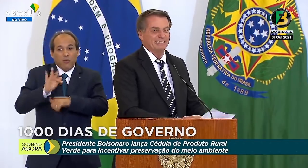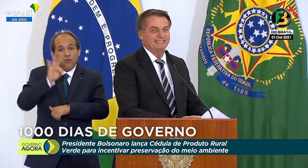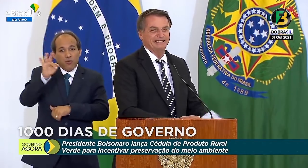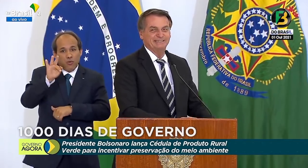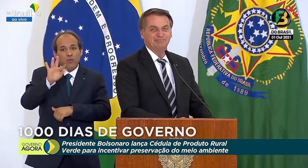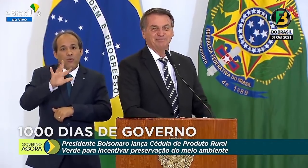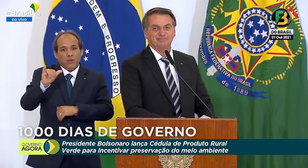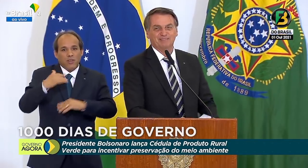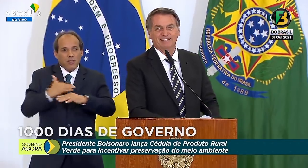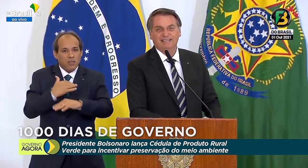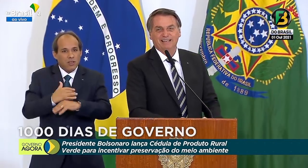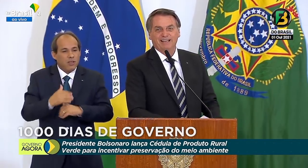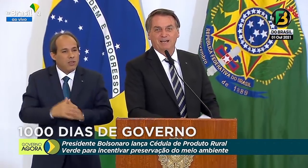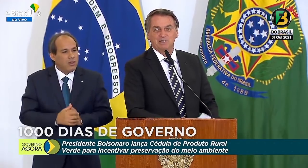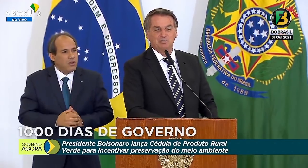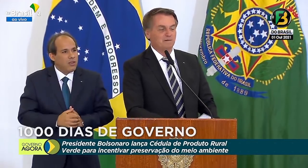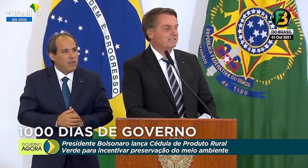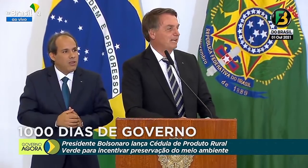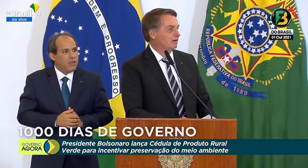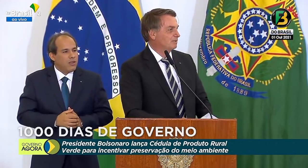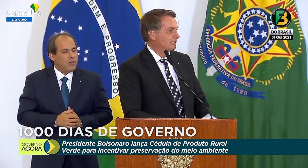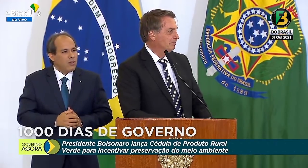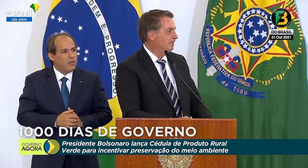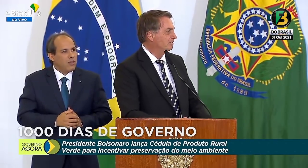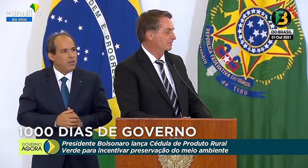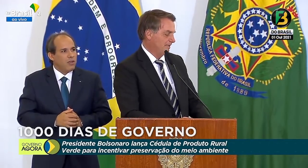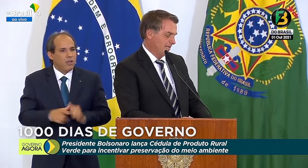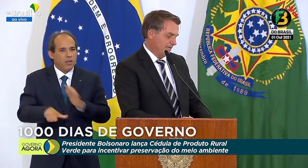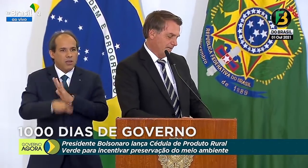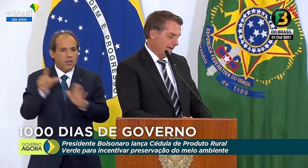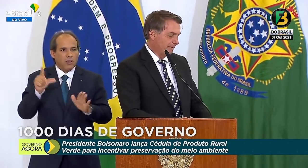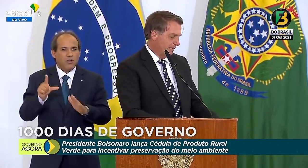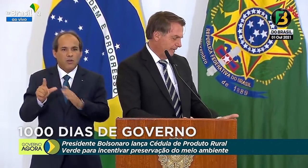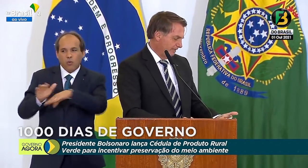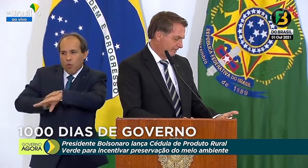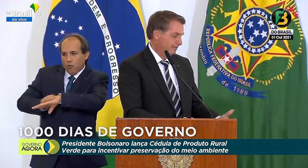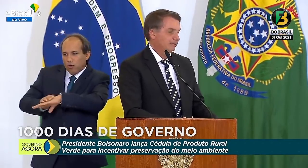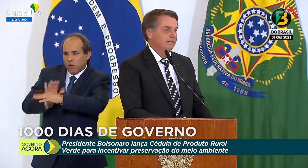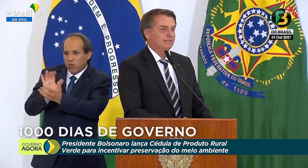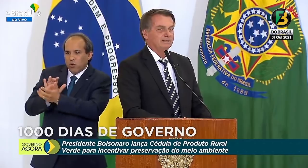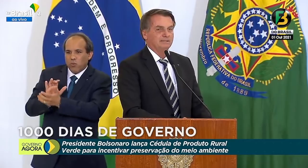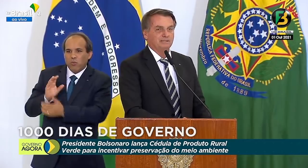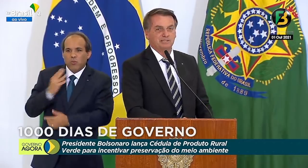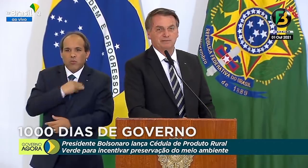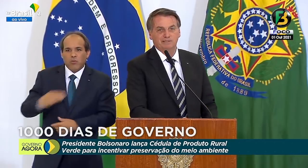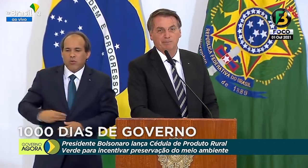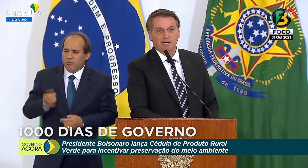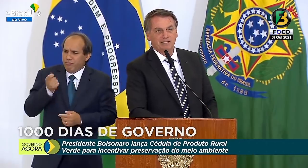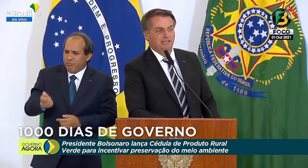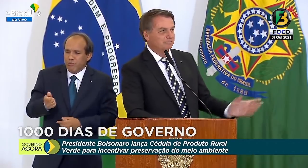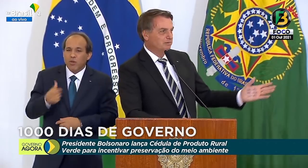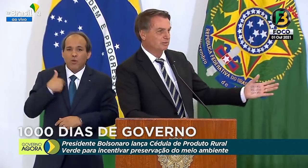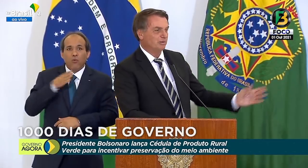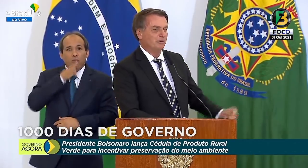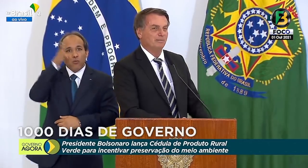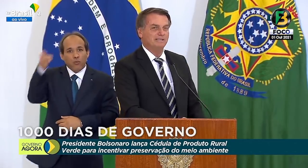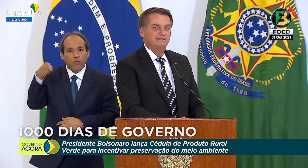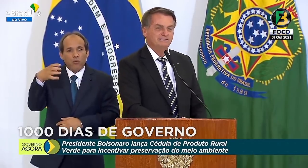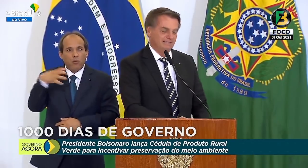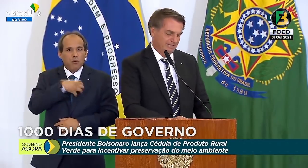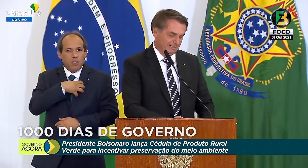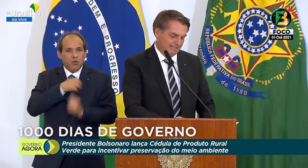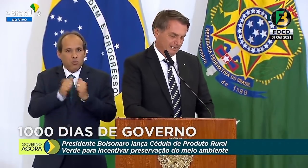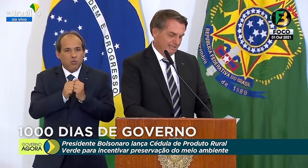com toda certeza. Antes de conversar com esse ministro, rapidamente, estive na Bahia, com o João